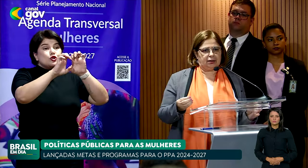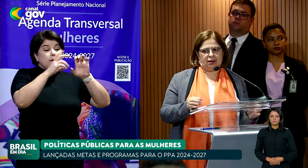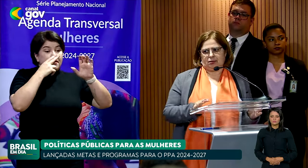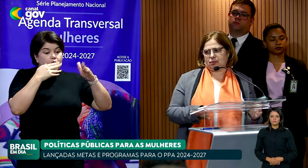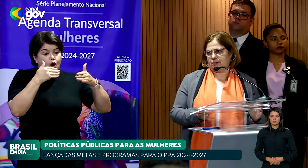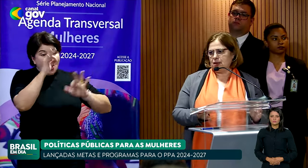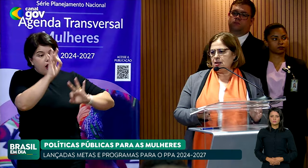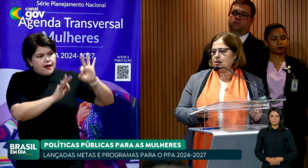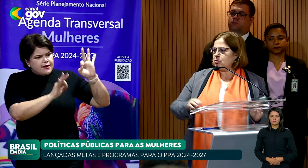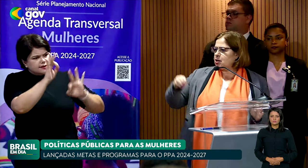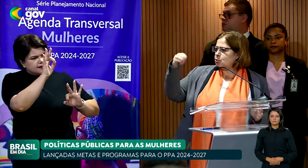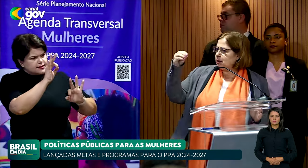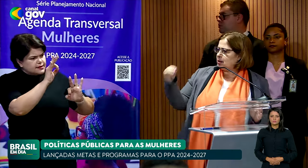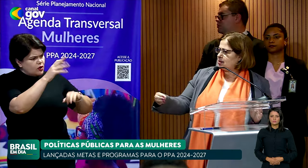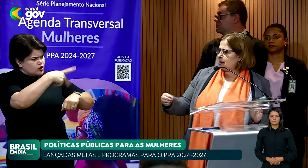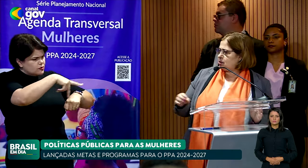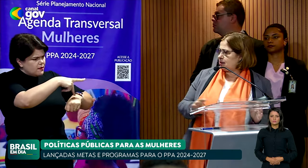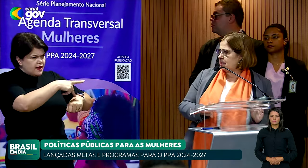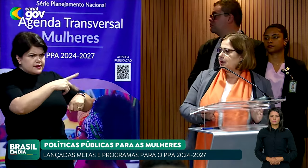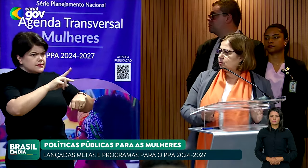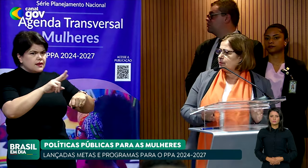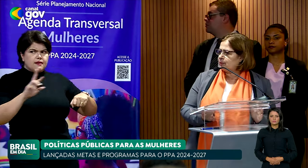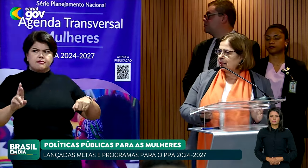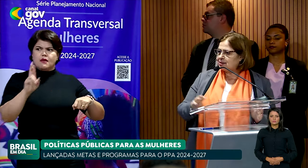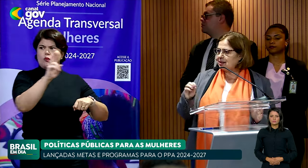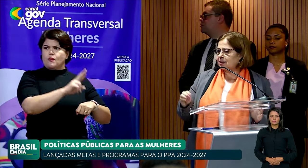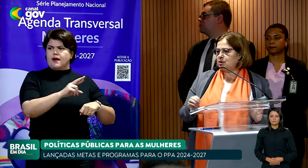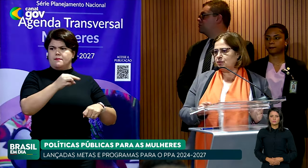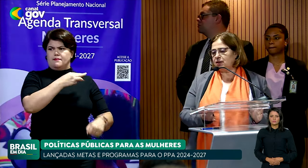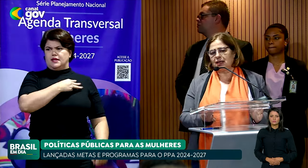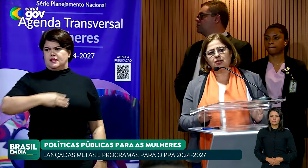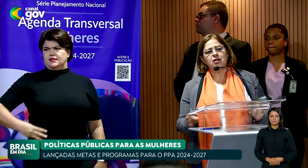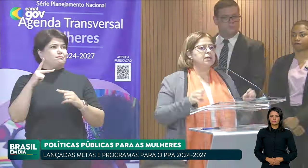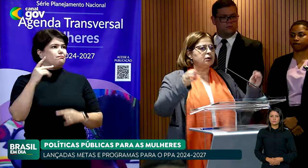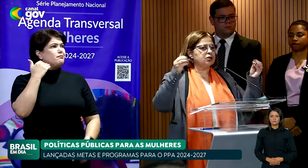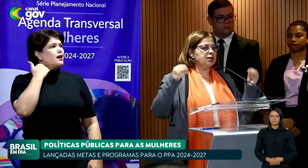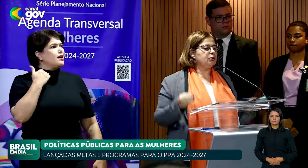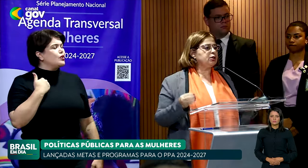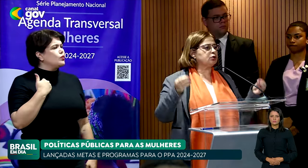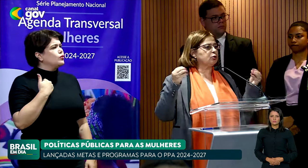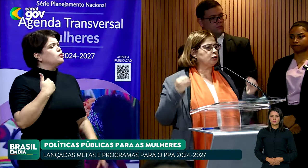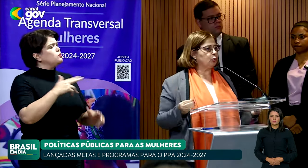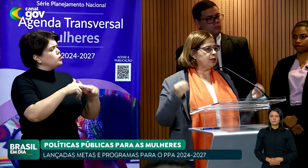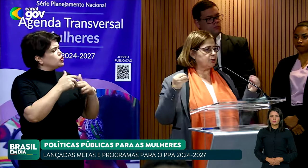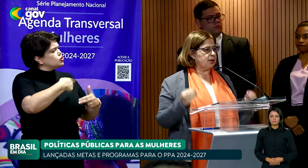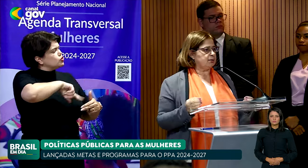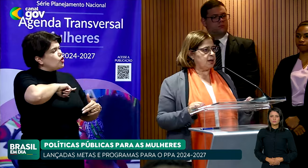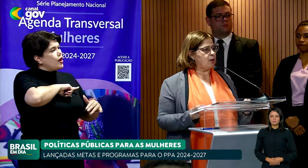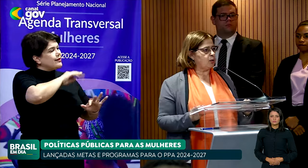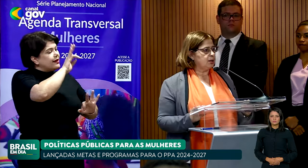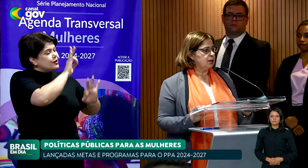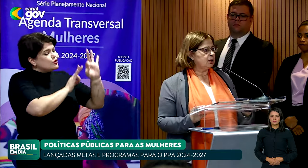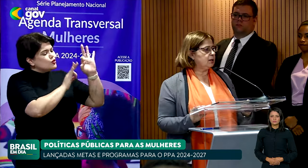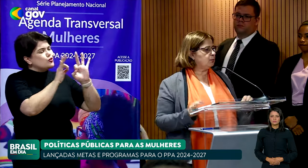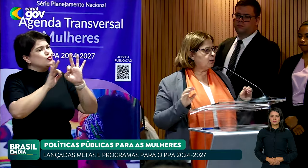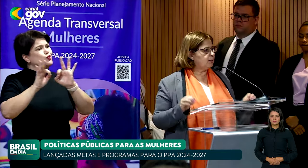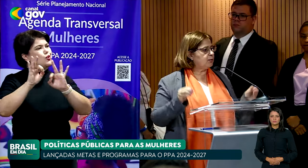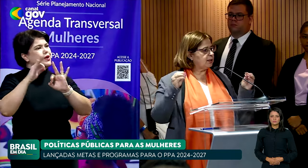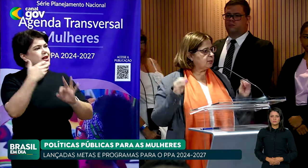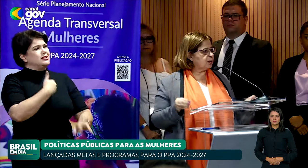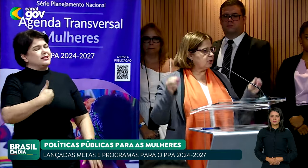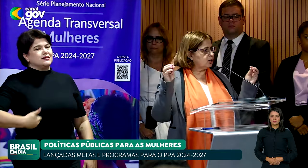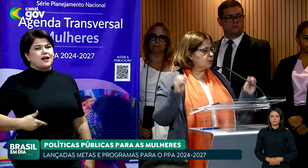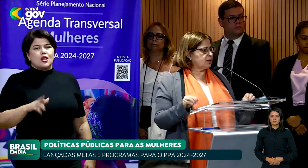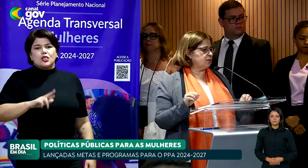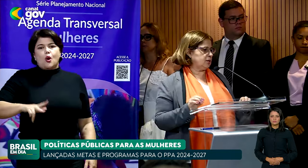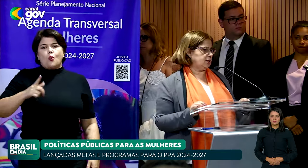estejam lá dentro, não sejam ministras de Estado. Essa é a grande verdade. Nós temos uma estrutura estatal que não foi